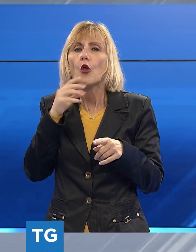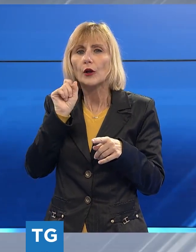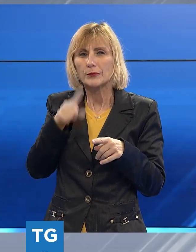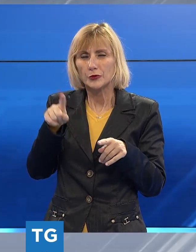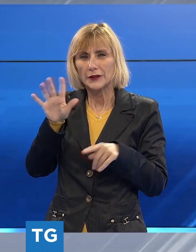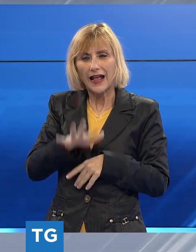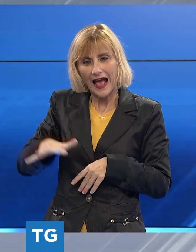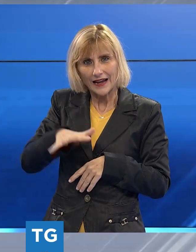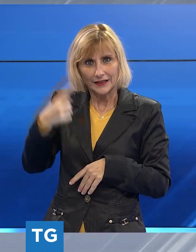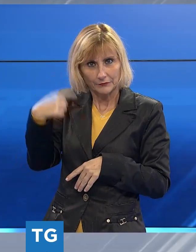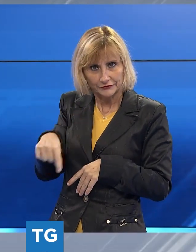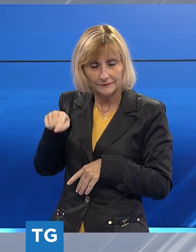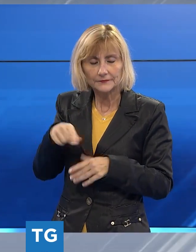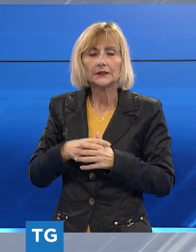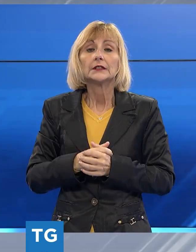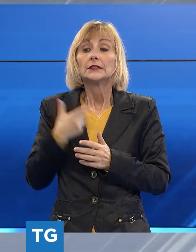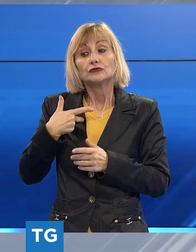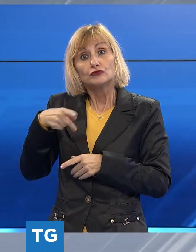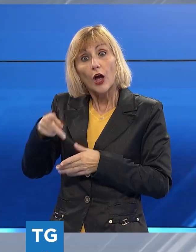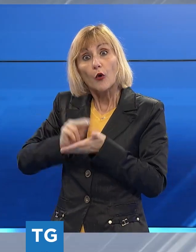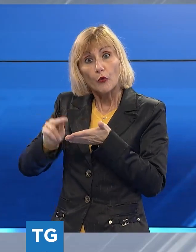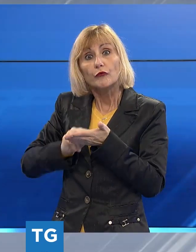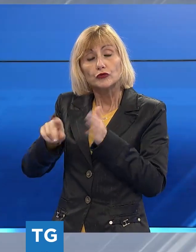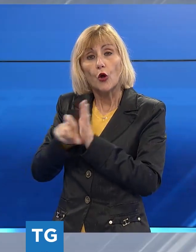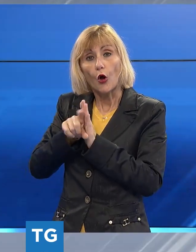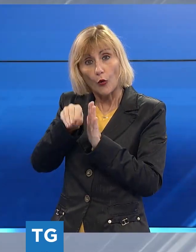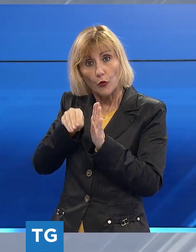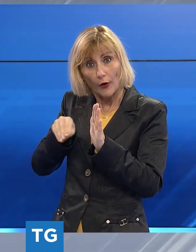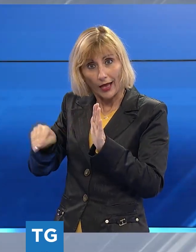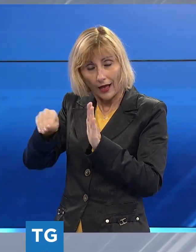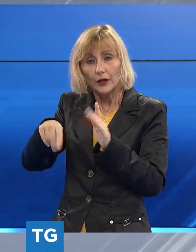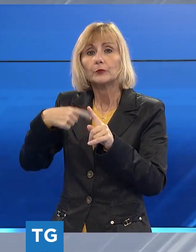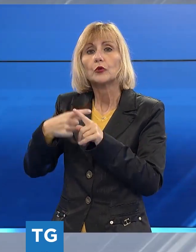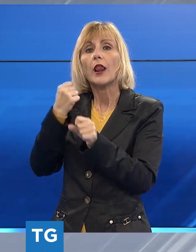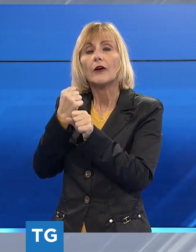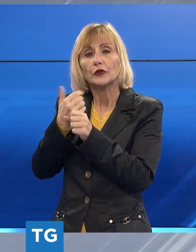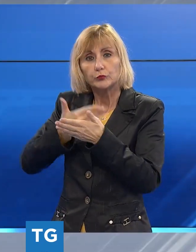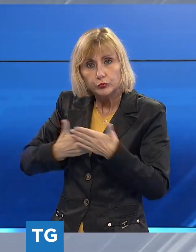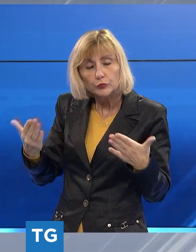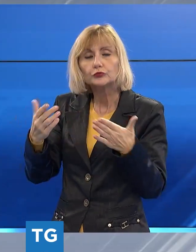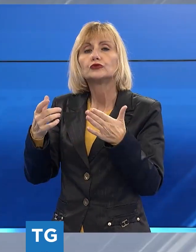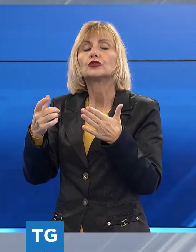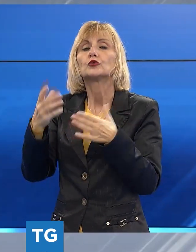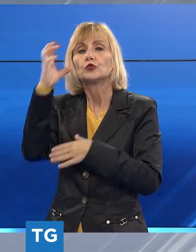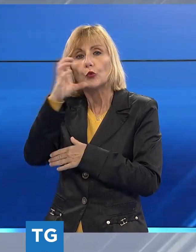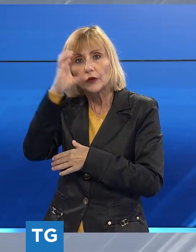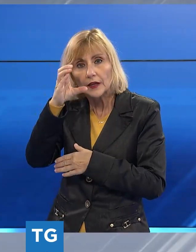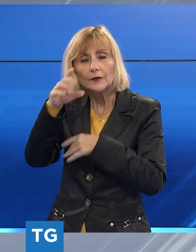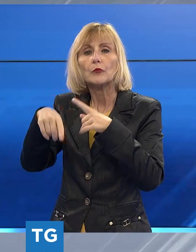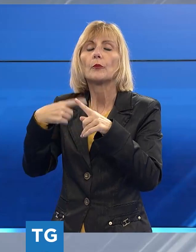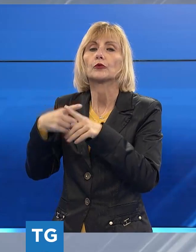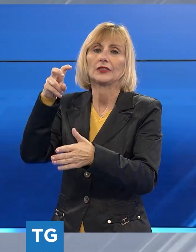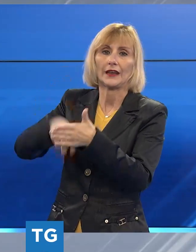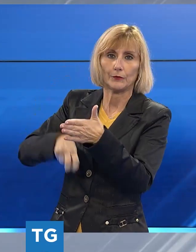Qui troveranno posto alcuni uffici comunali, tra i quali quelli dei lavori pubblici, del turismo e dei tributi. Intanto però ci sono dei